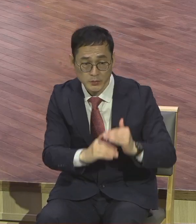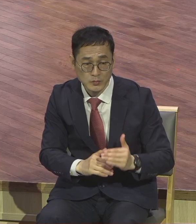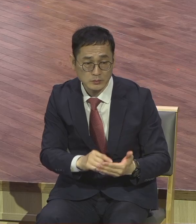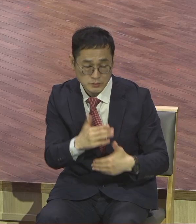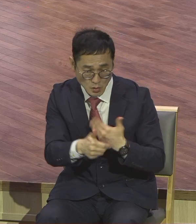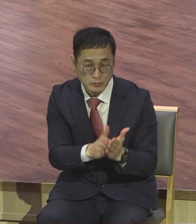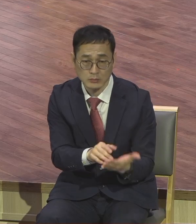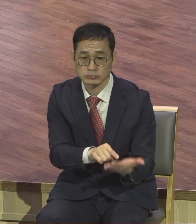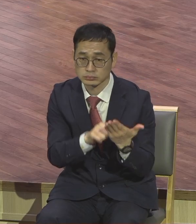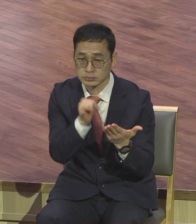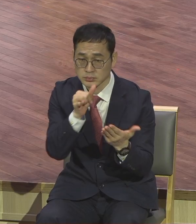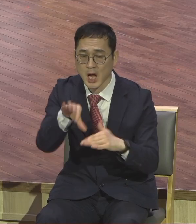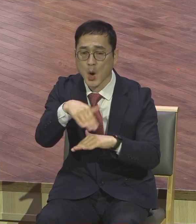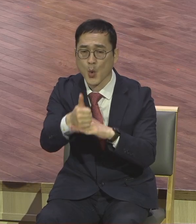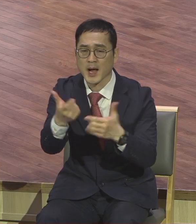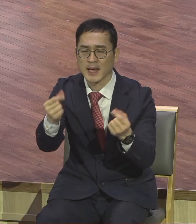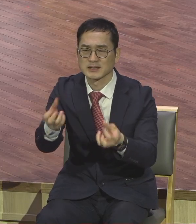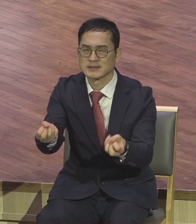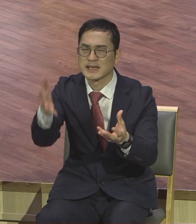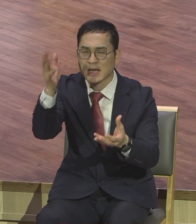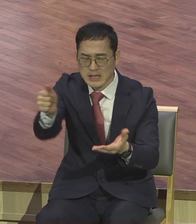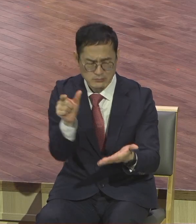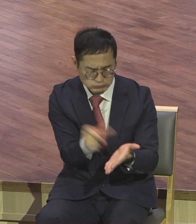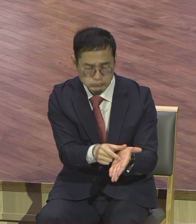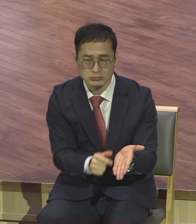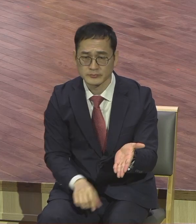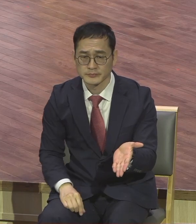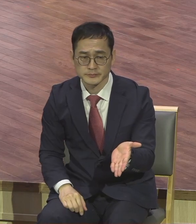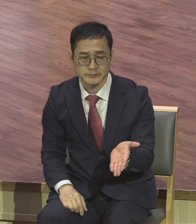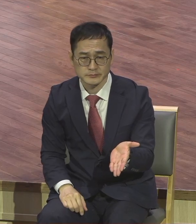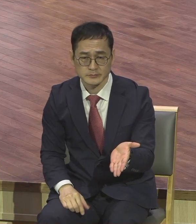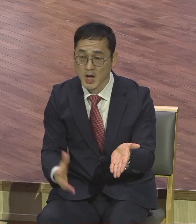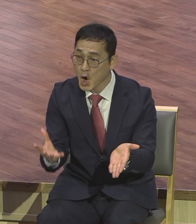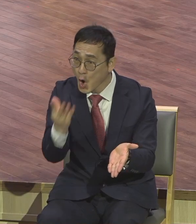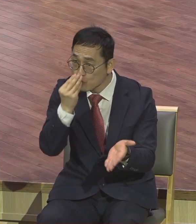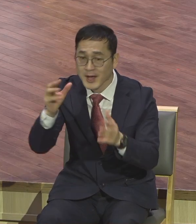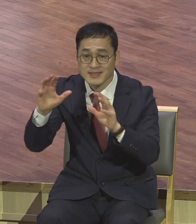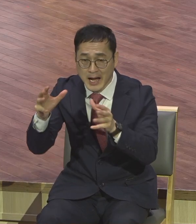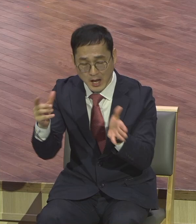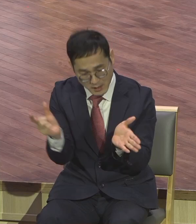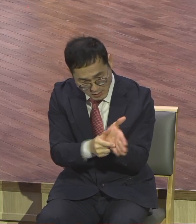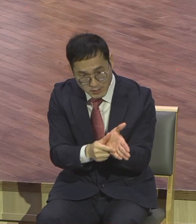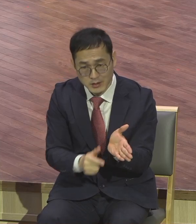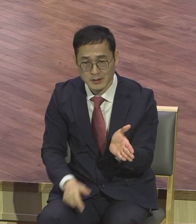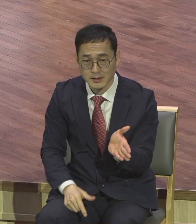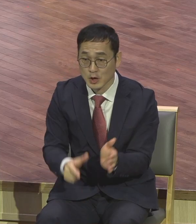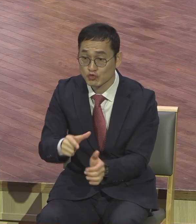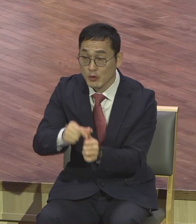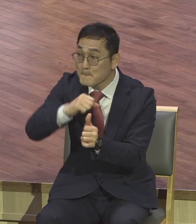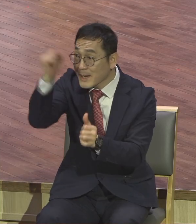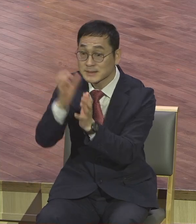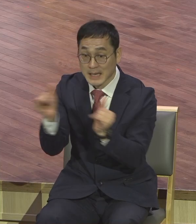왕같은 제사장이요. 거룩한 나라요. 구원받은 사람은 이렇다니까요.